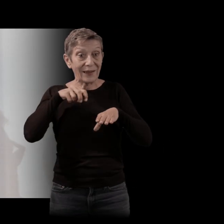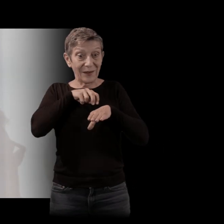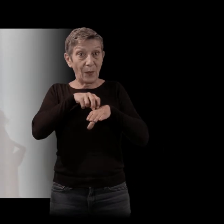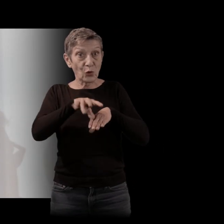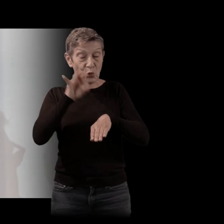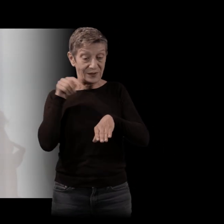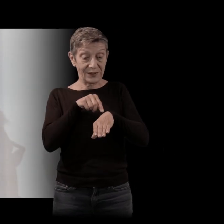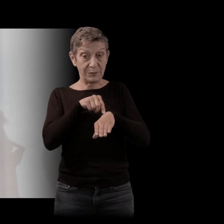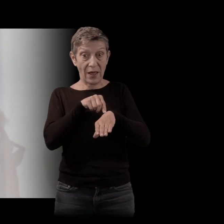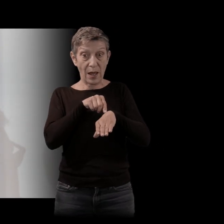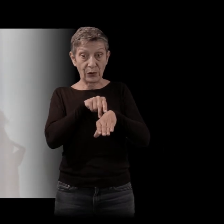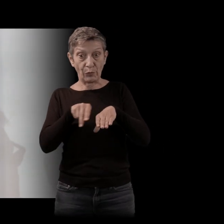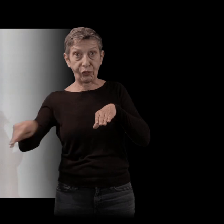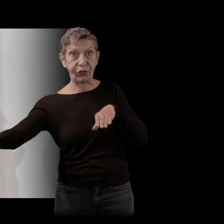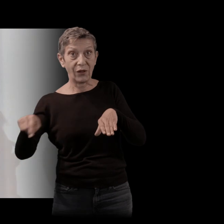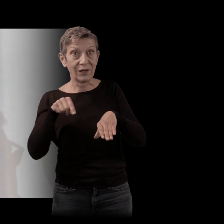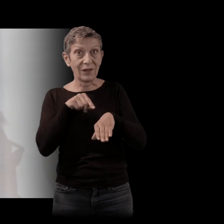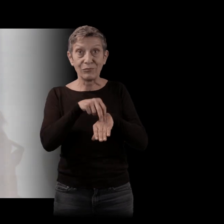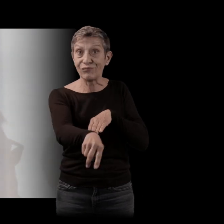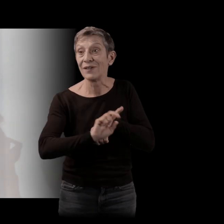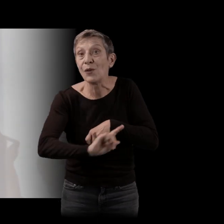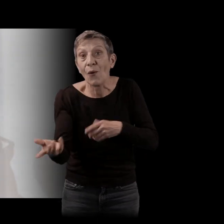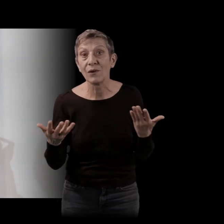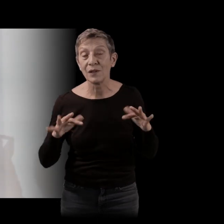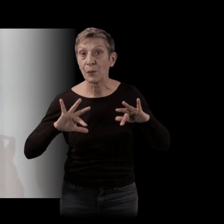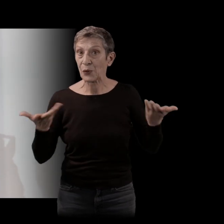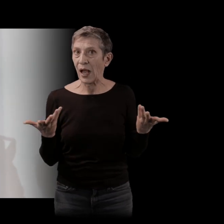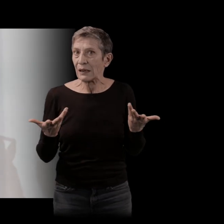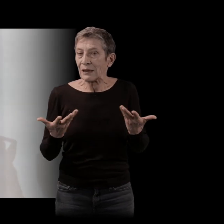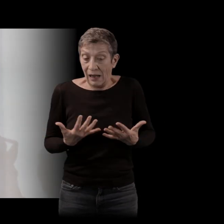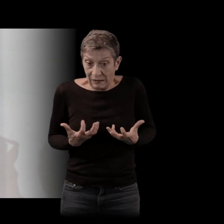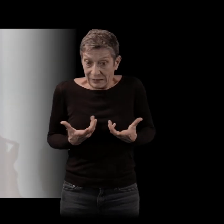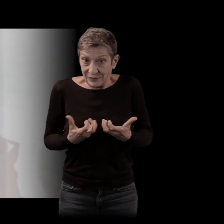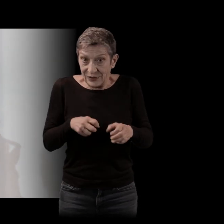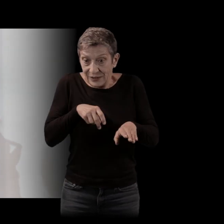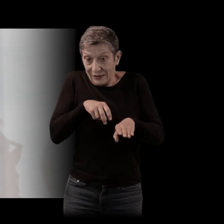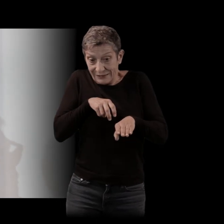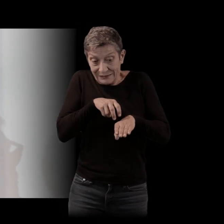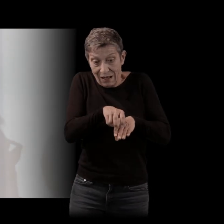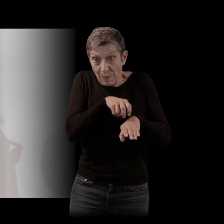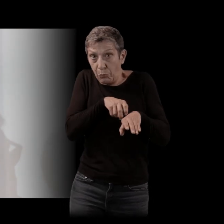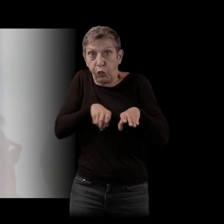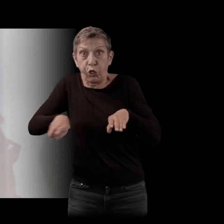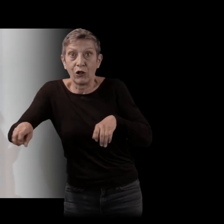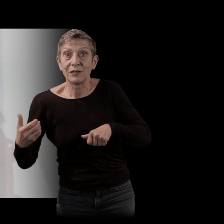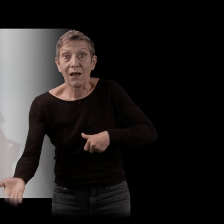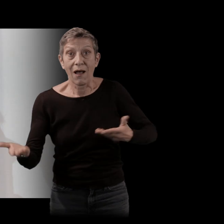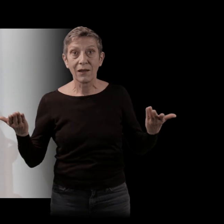sienne ? Est-ce que ses désirs n'ont pas été tordus dans un certain sens ? Et donc à 40 ans, se dit waouh,